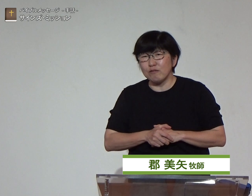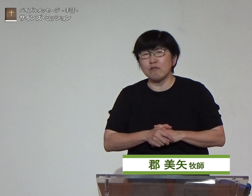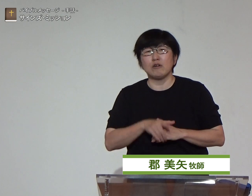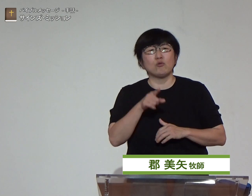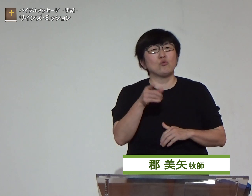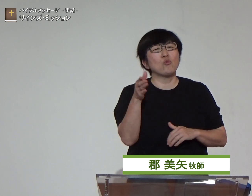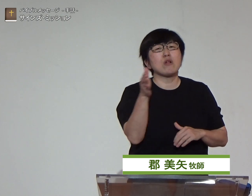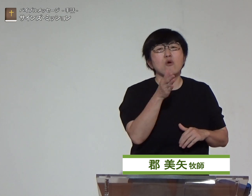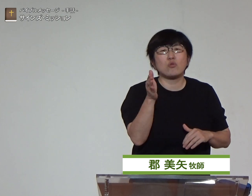です